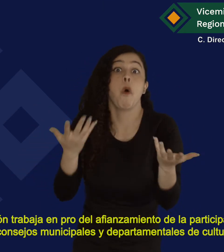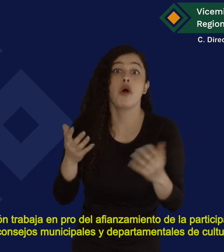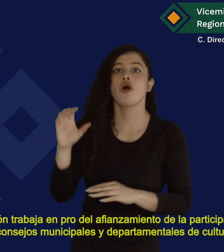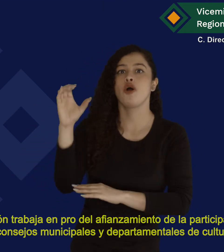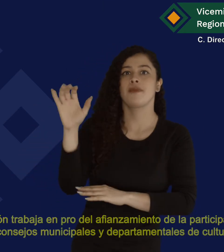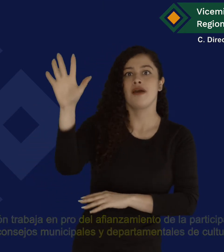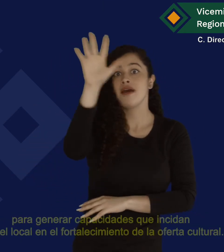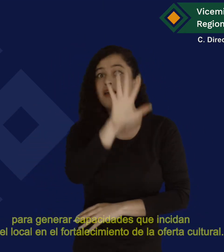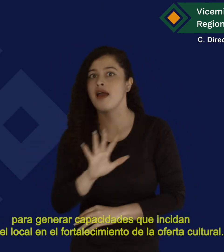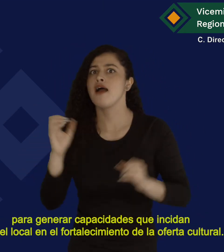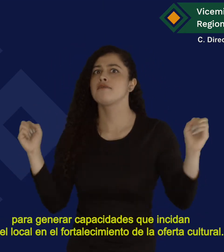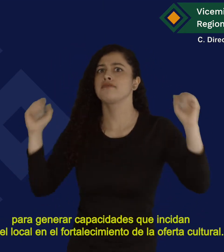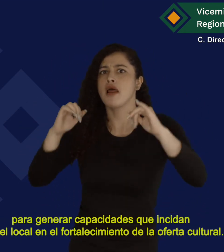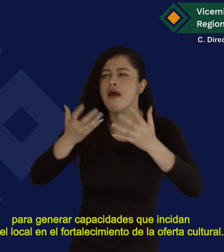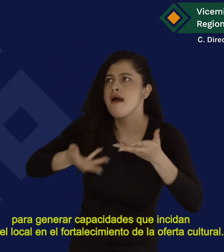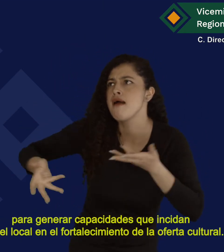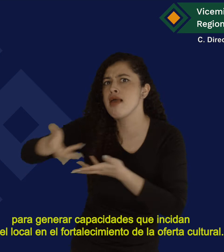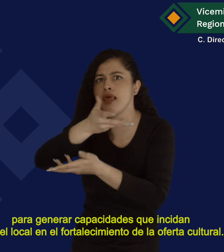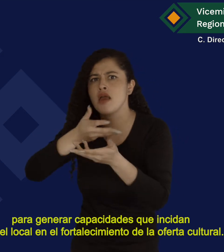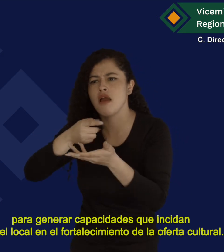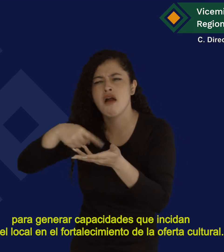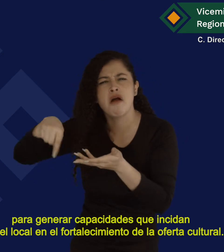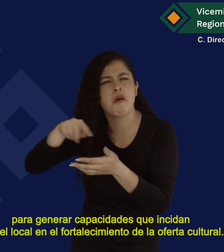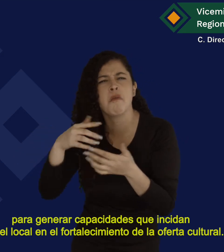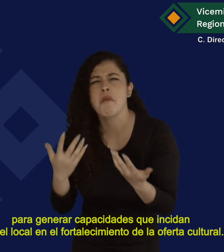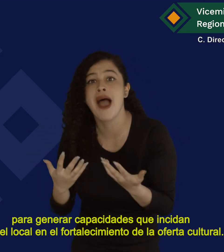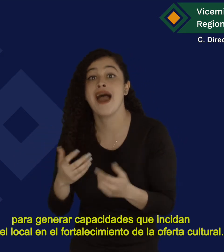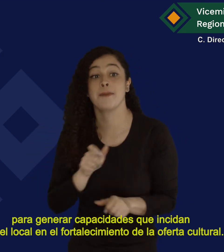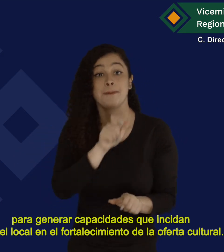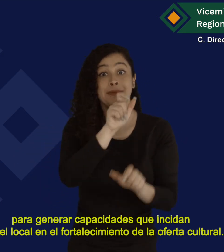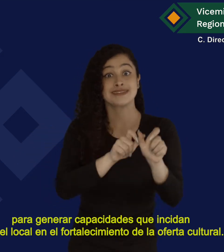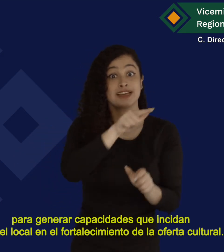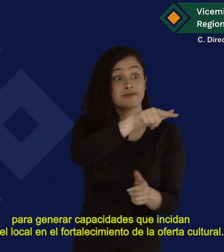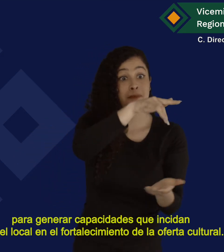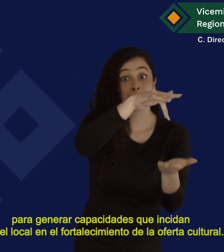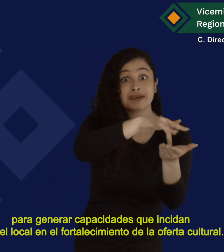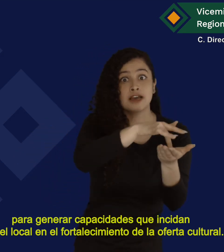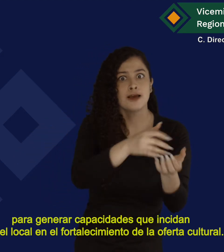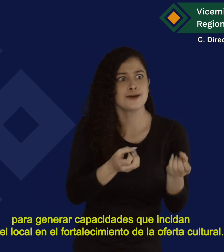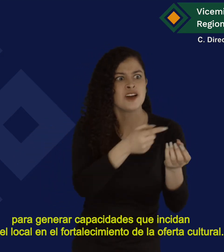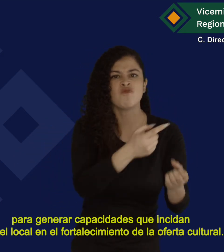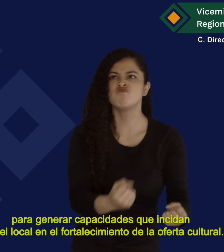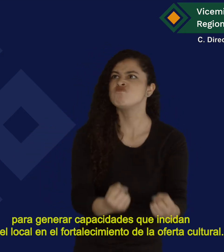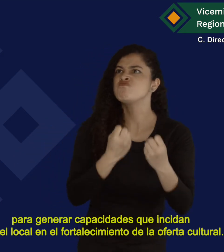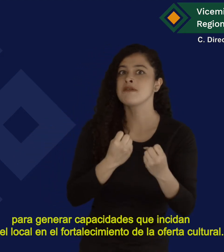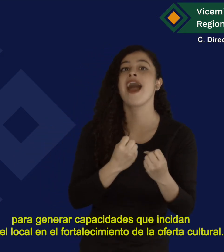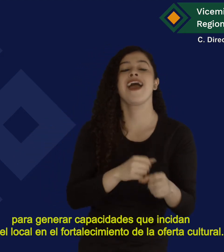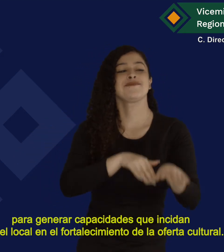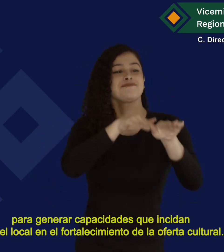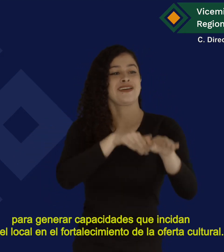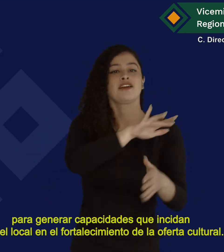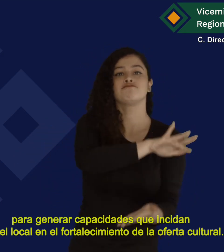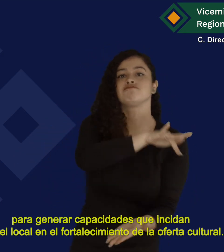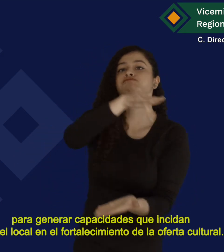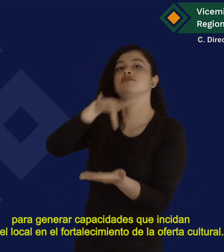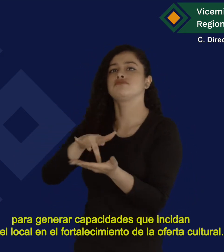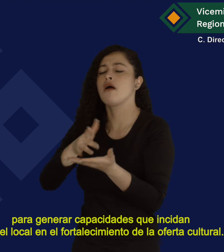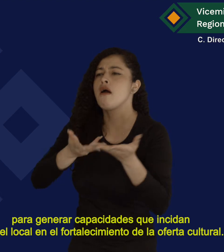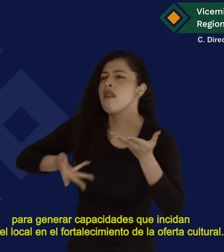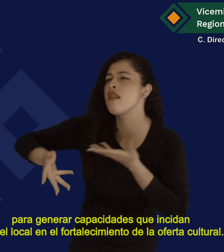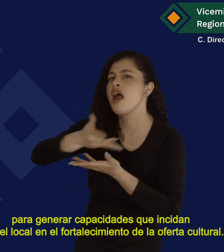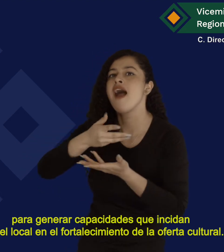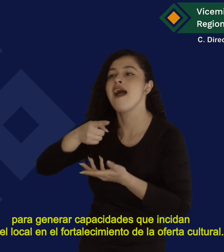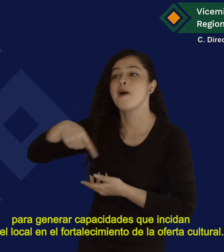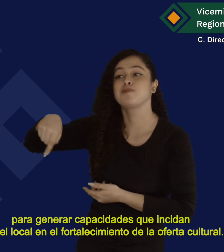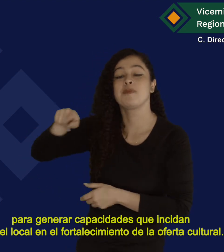Para generar capacidades que incidan a nivel local en el fortalecimiento de la oferta